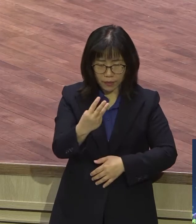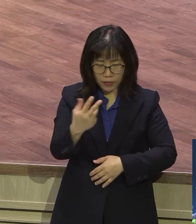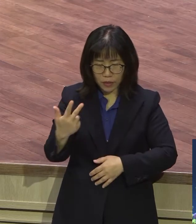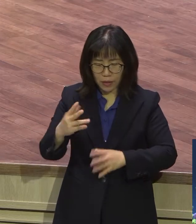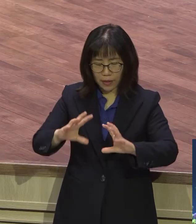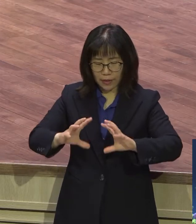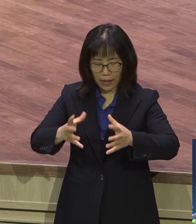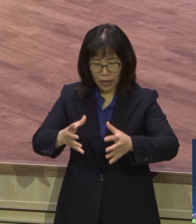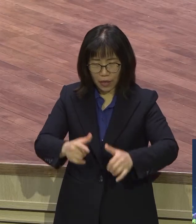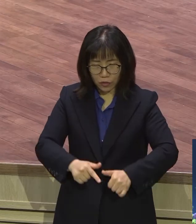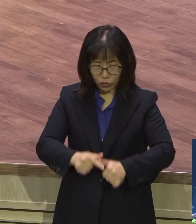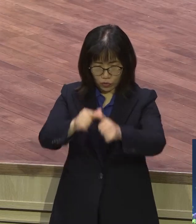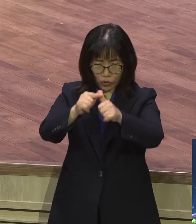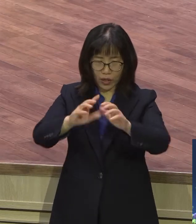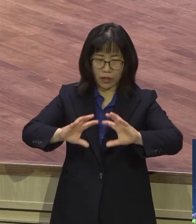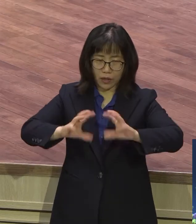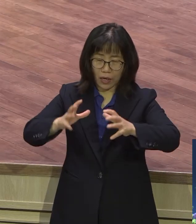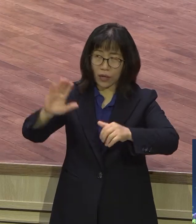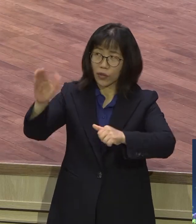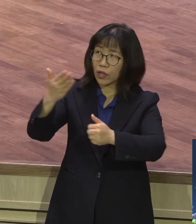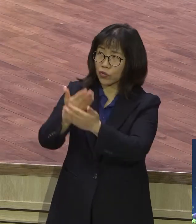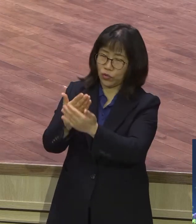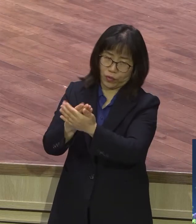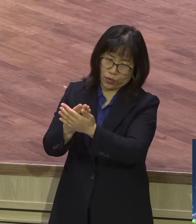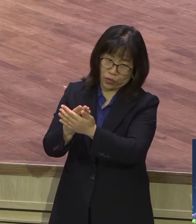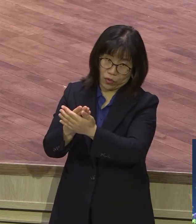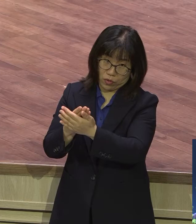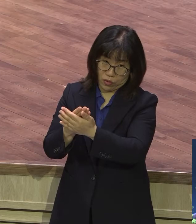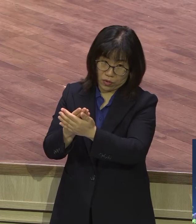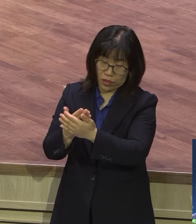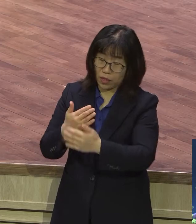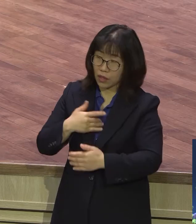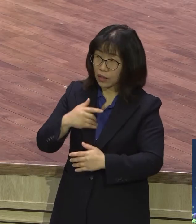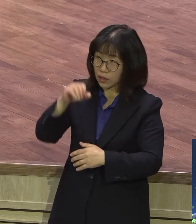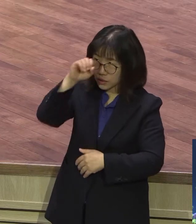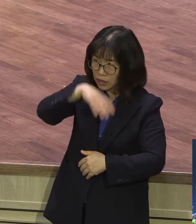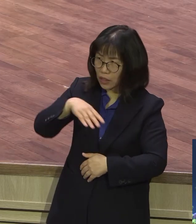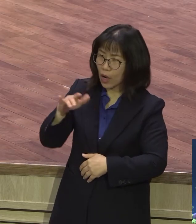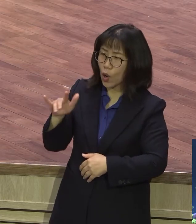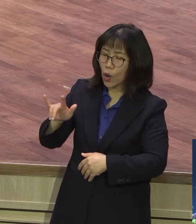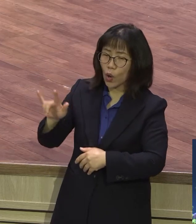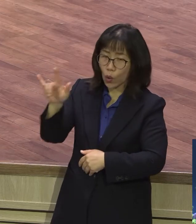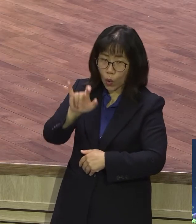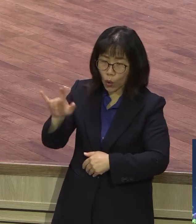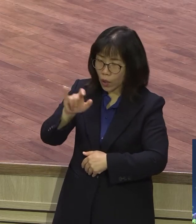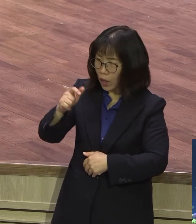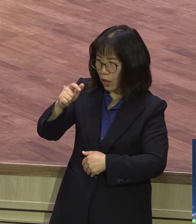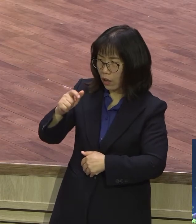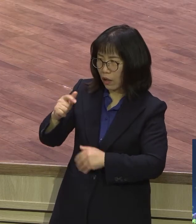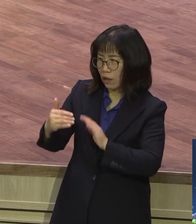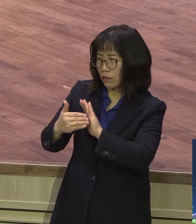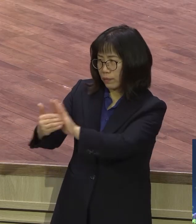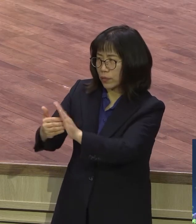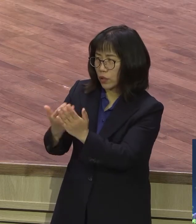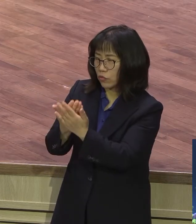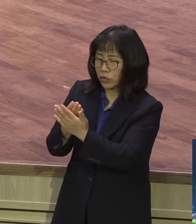코로나에서 지켜달라고 그거야 불신자도 하는 말이고 누구나 하는 말인데 우리가 왜 지켜줘야 됩니까 하나님이 반문하면 뭐라 할 거예요